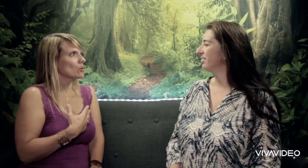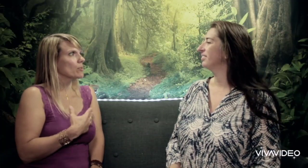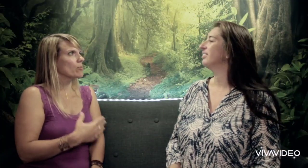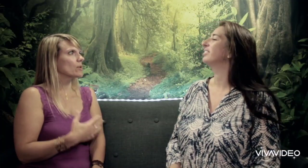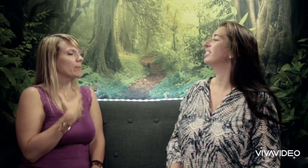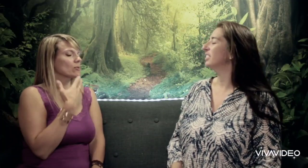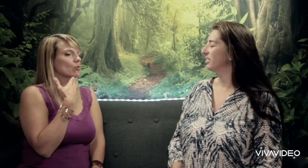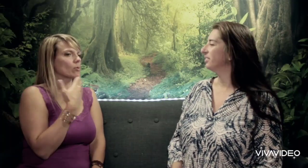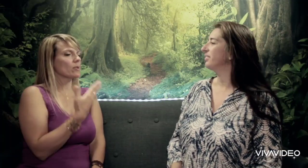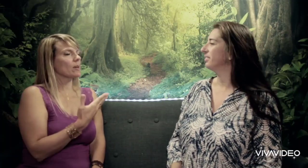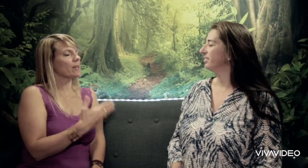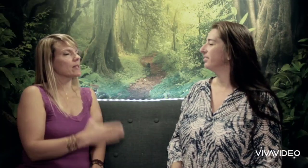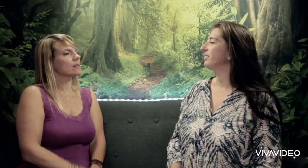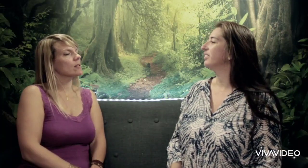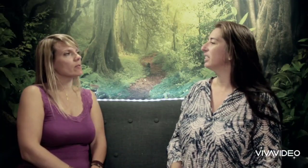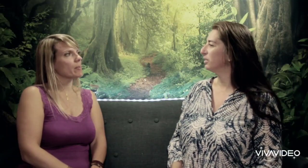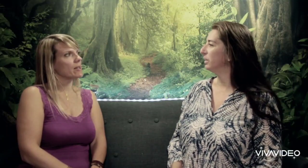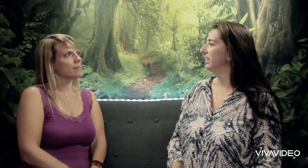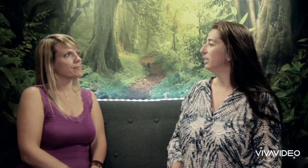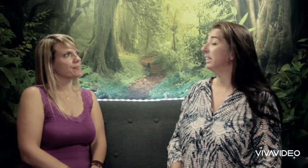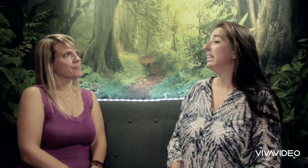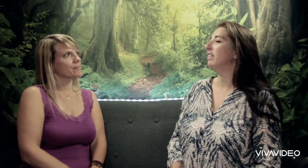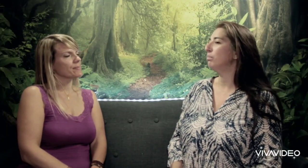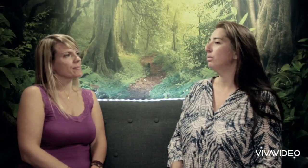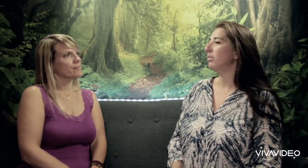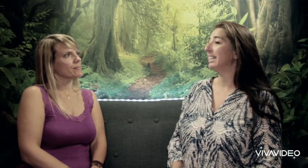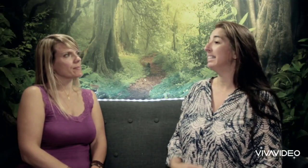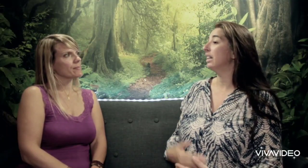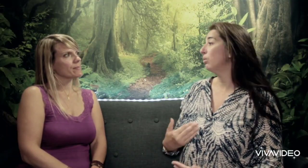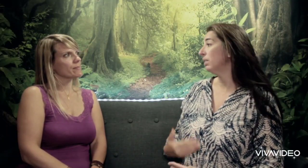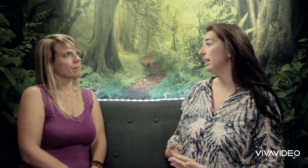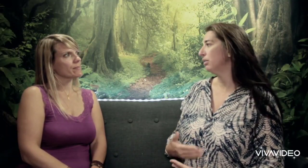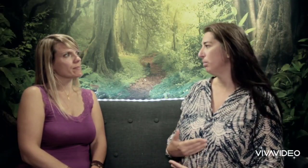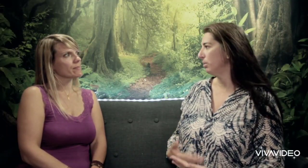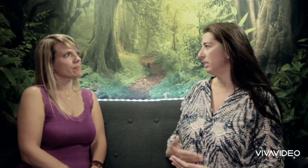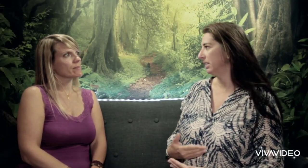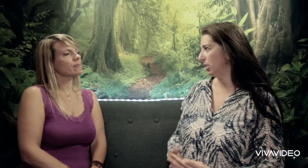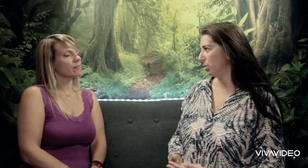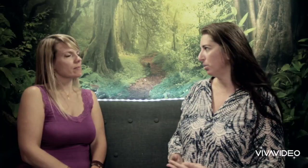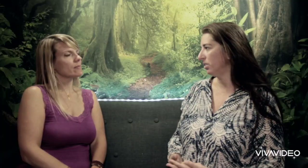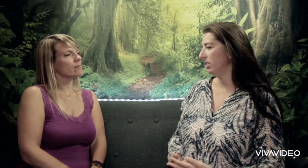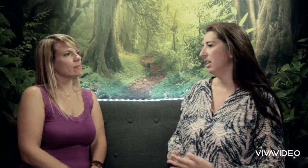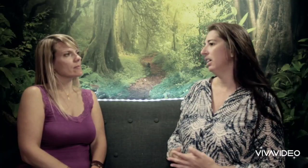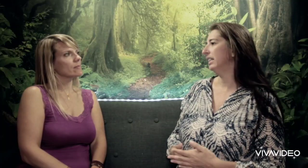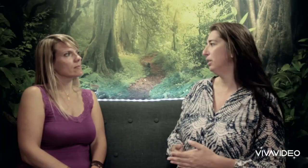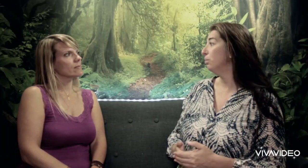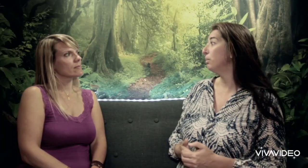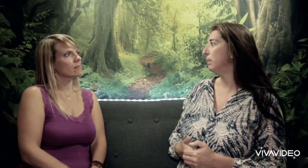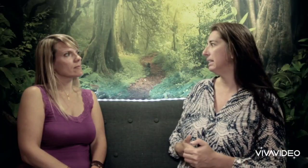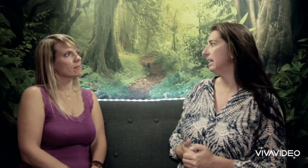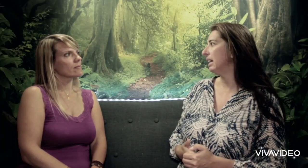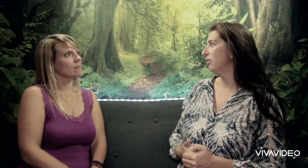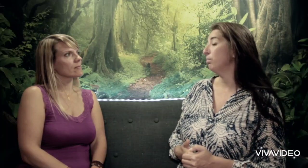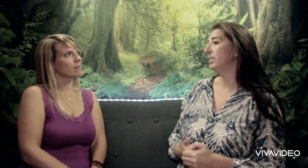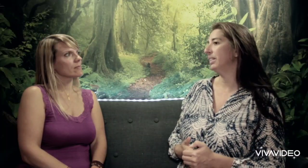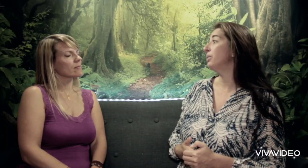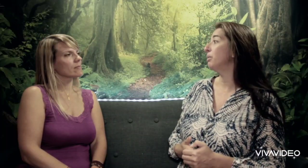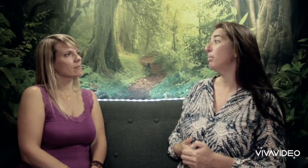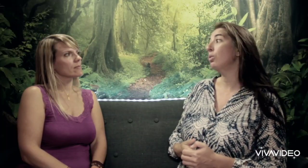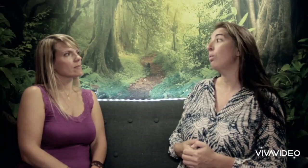sont un peu bloquées parce que justement il n pas d'accès vers ça. Oui. Donc il va pouvoir dire concrètement des choses qu'il ne peut pas dire avant puisqu'il ne s'est pas encore